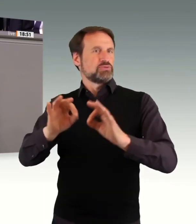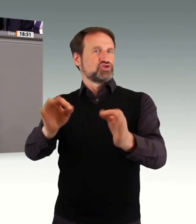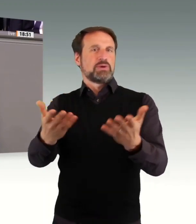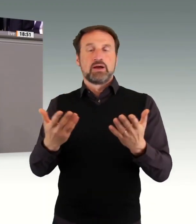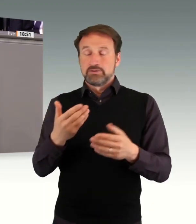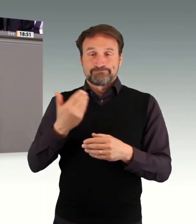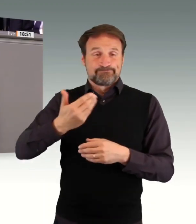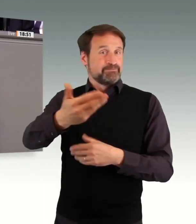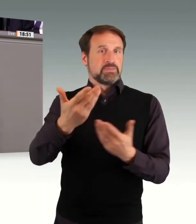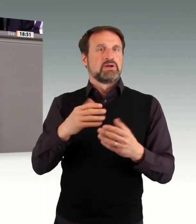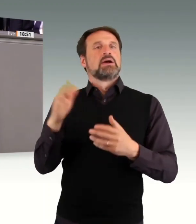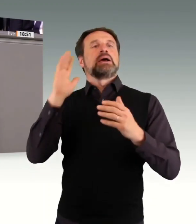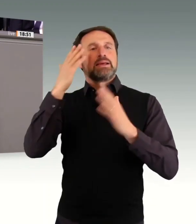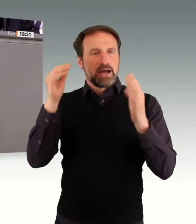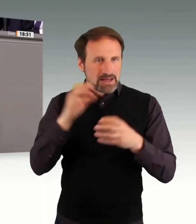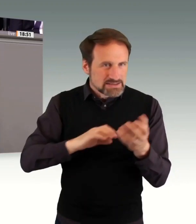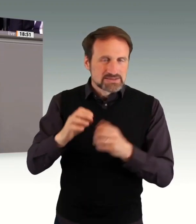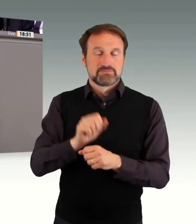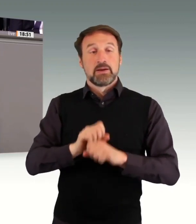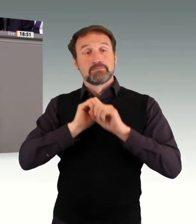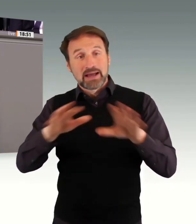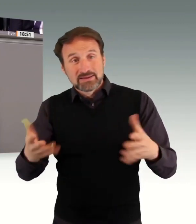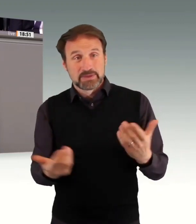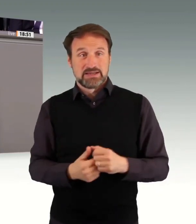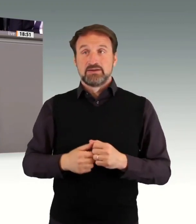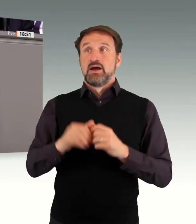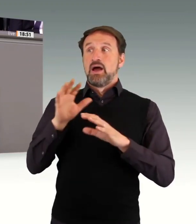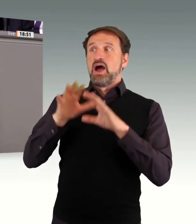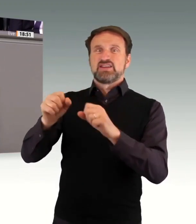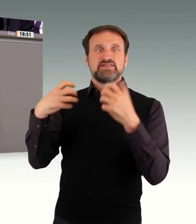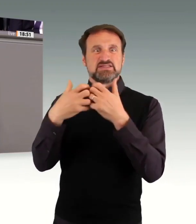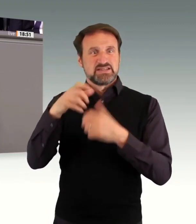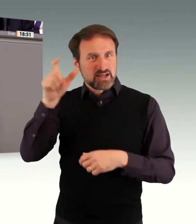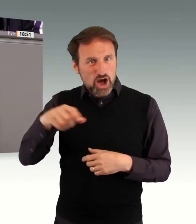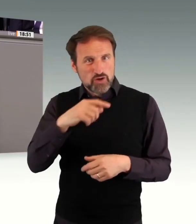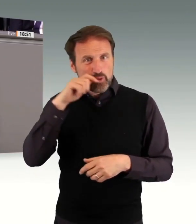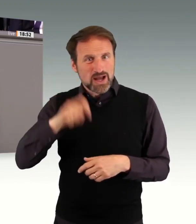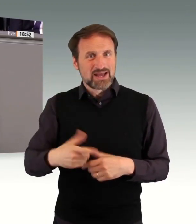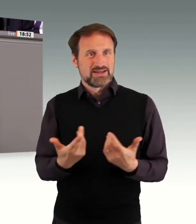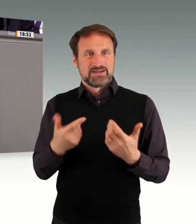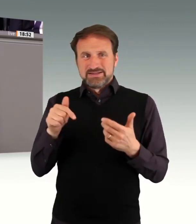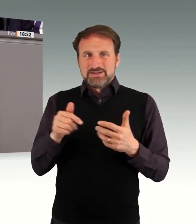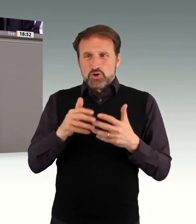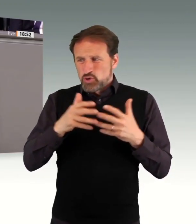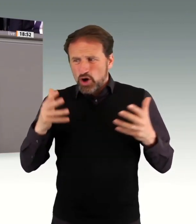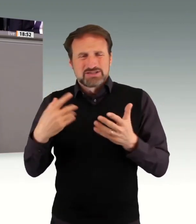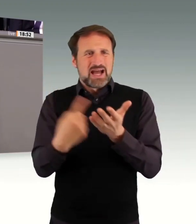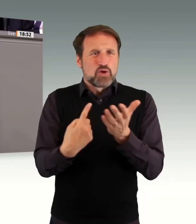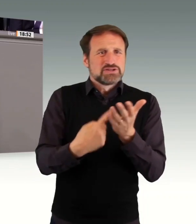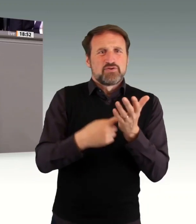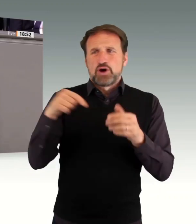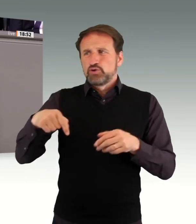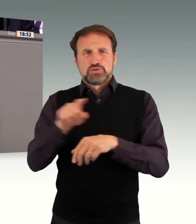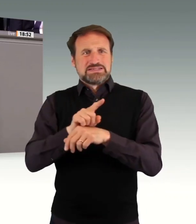bedeutsam. Denn es geht darum, unsere Arbeitswelt so zu gestalten, dass immer mehr älter werdende Arbeitnehmerinnen und